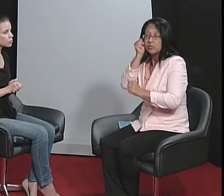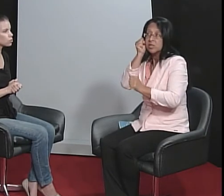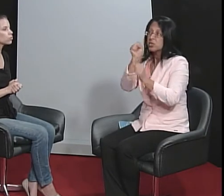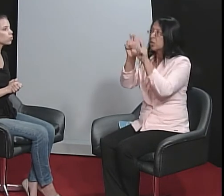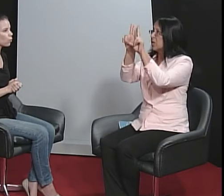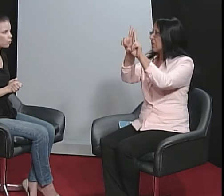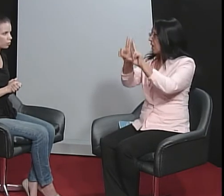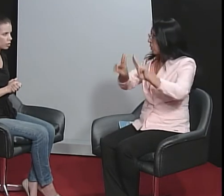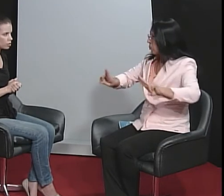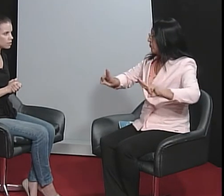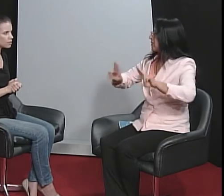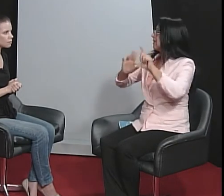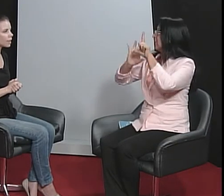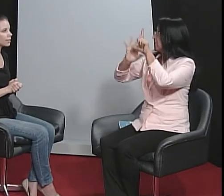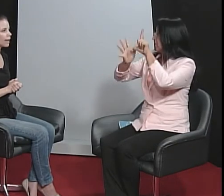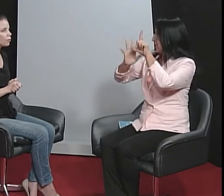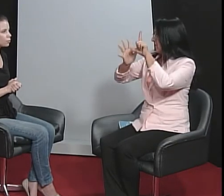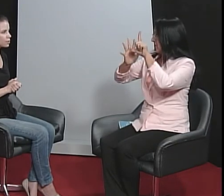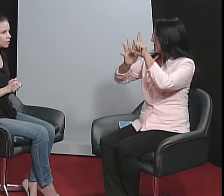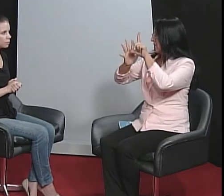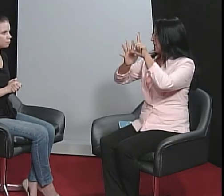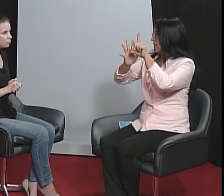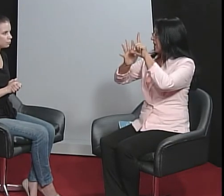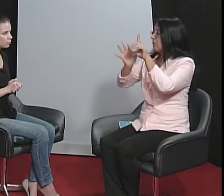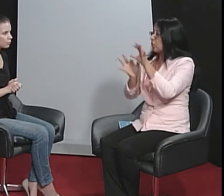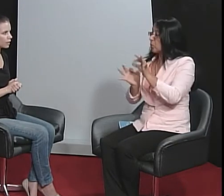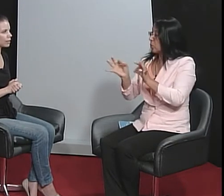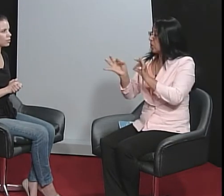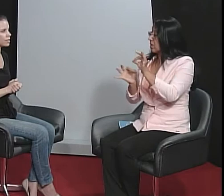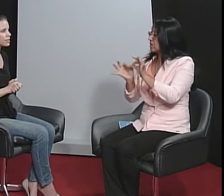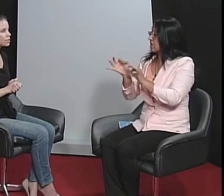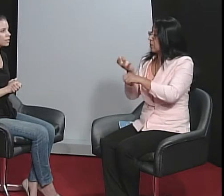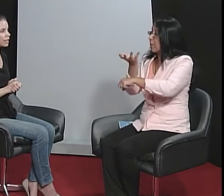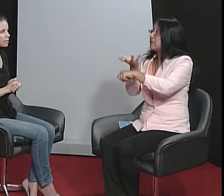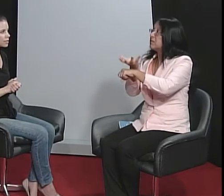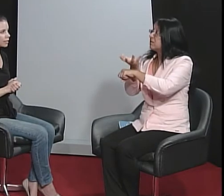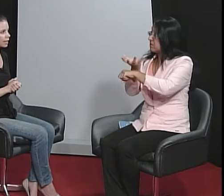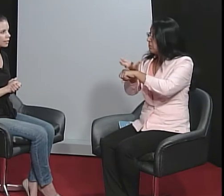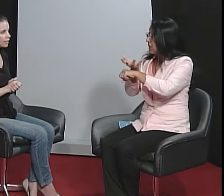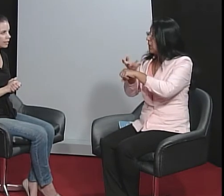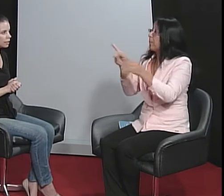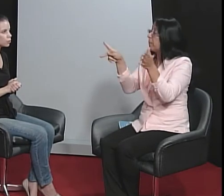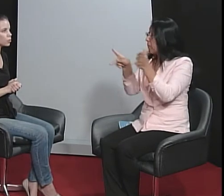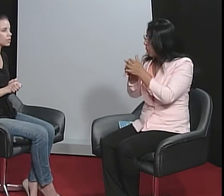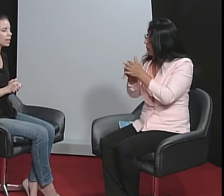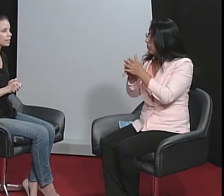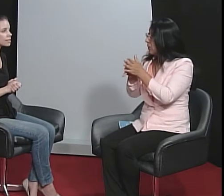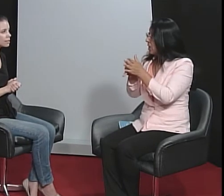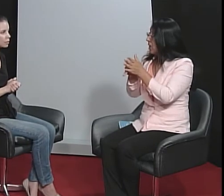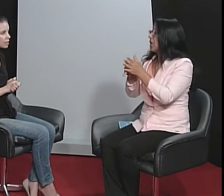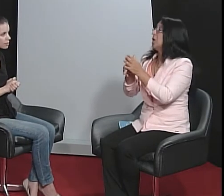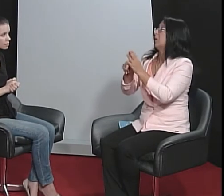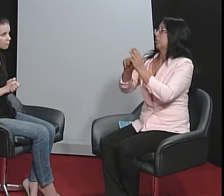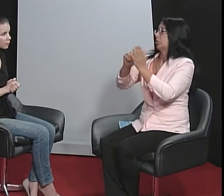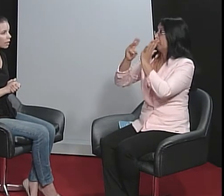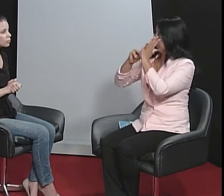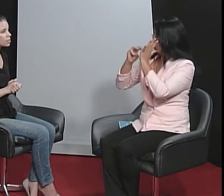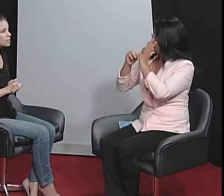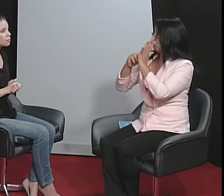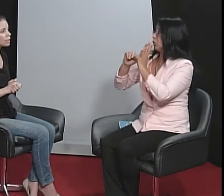junto com ouvintes da UFSC, da Universidade Federal de Santa Catarina, do curso de Letras Libras, uma disciplina